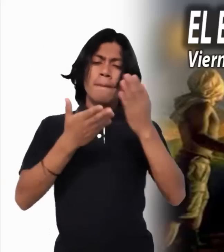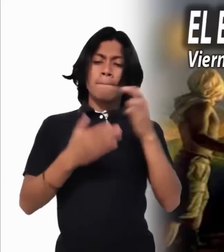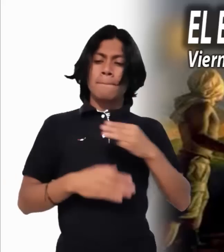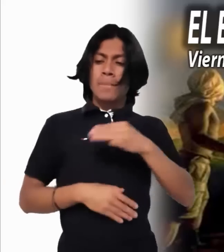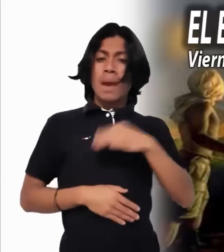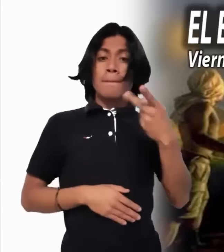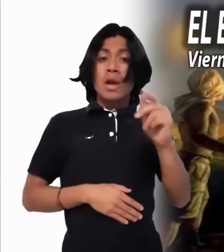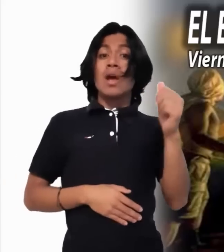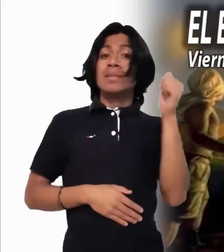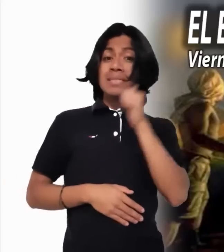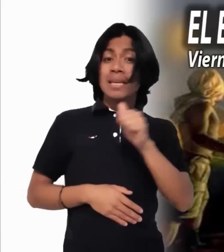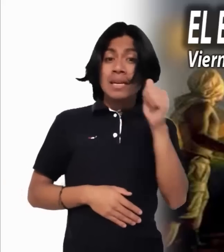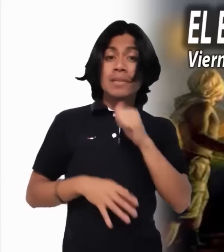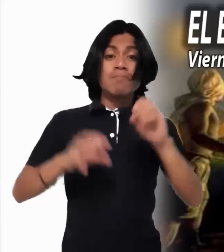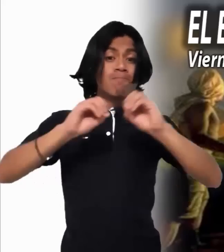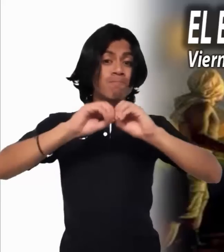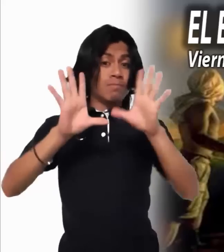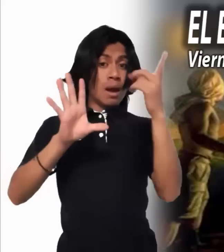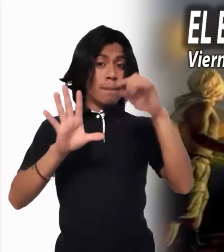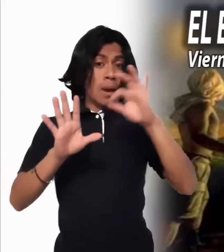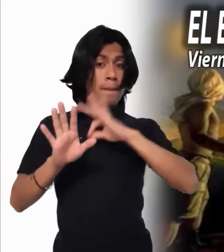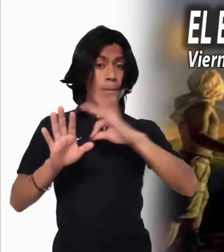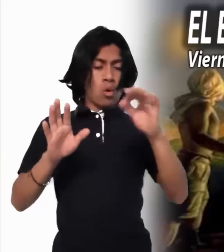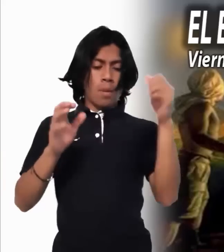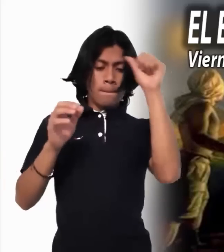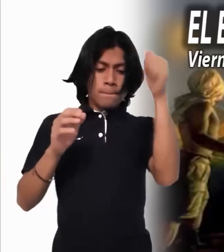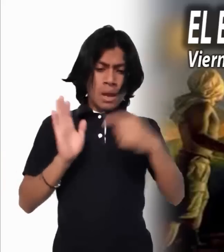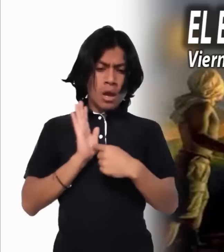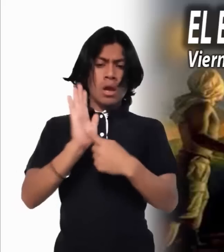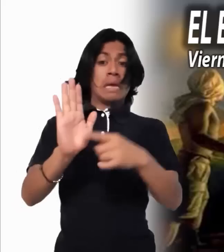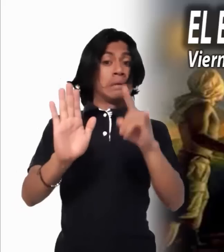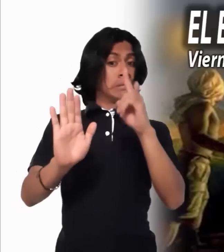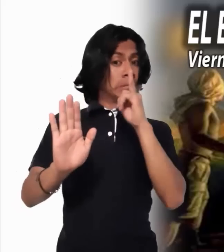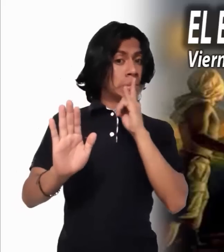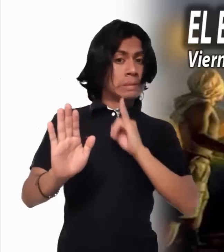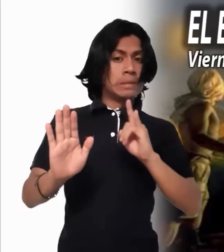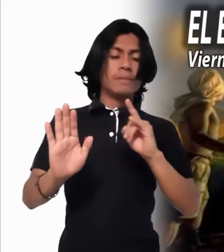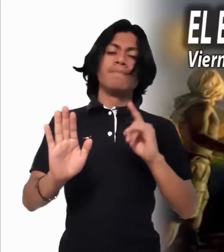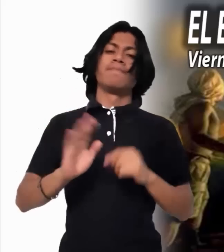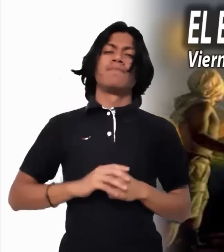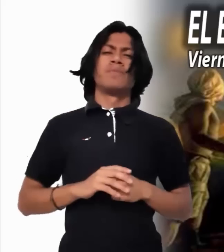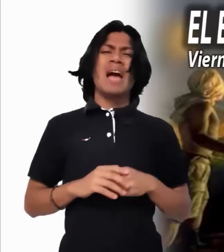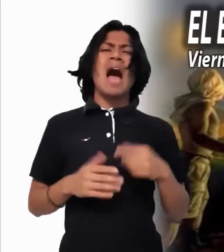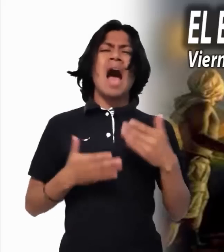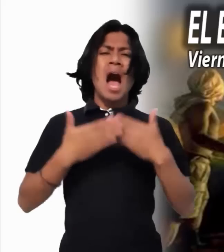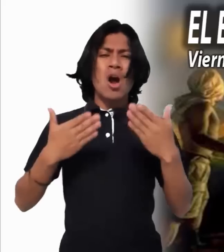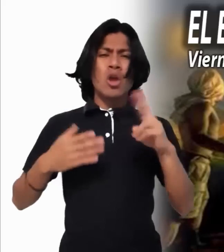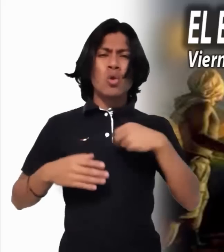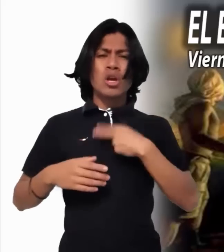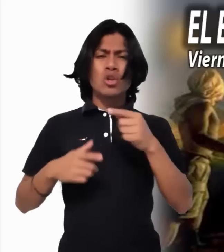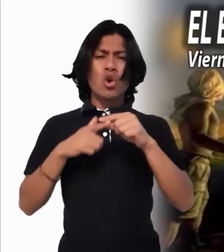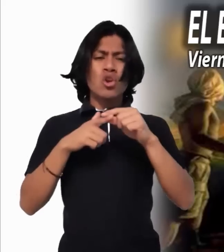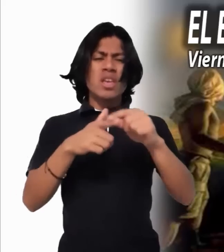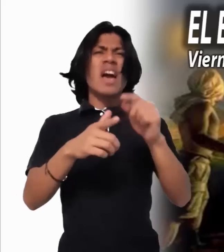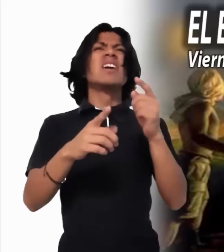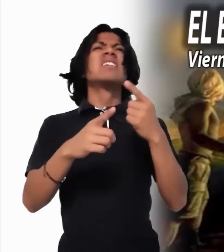el pecado y la mentira. ¿Quiénes son ahora nuestros guías y hasta dónde nos están llevando? Tendremos